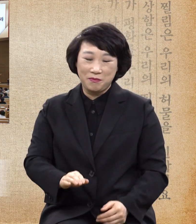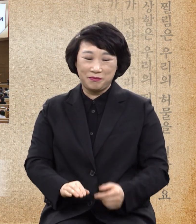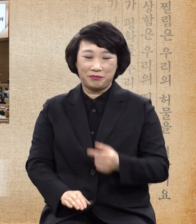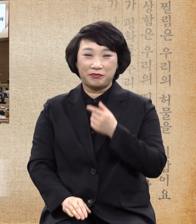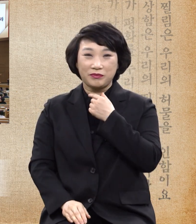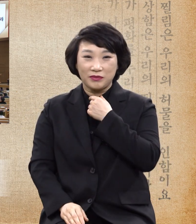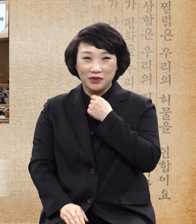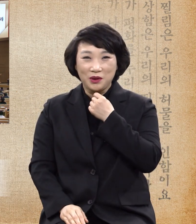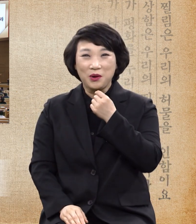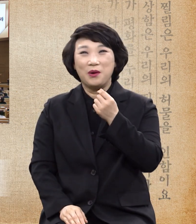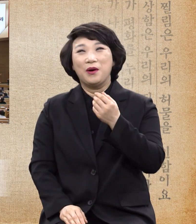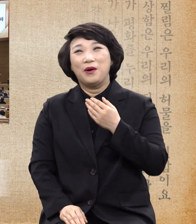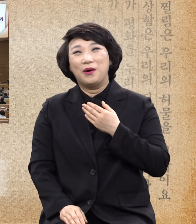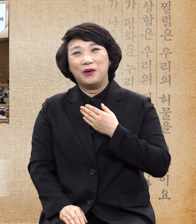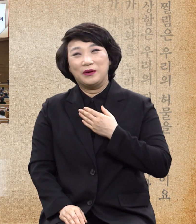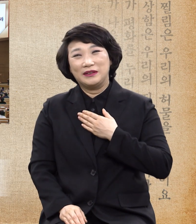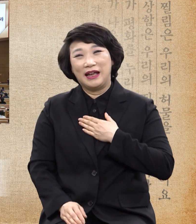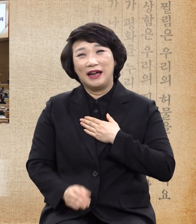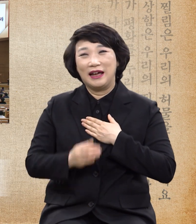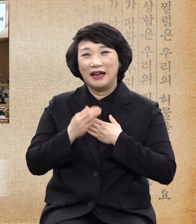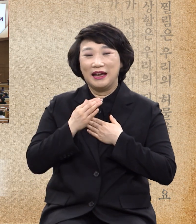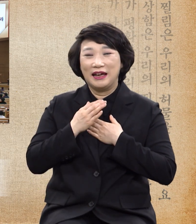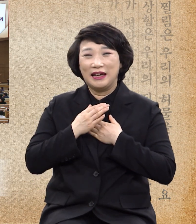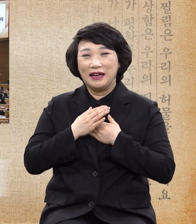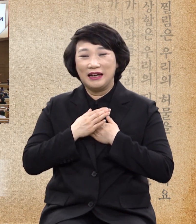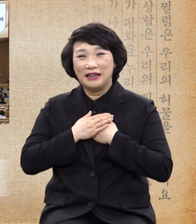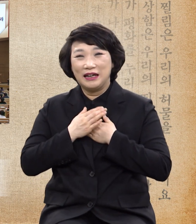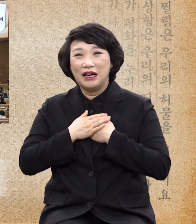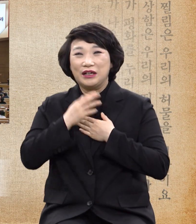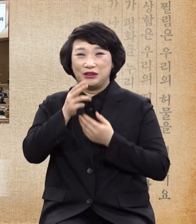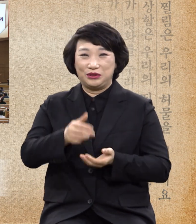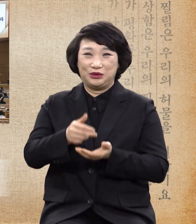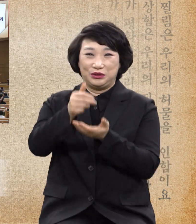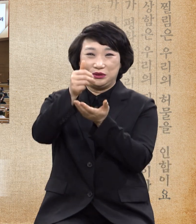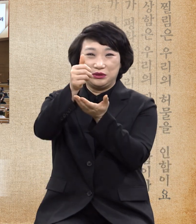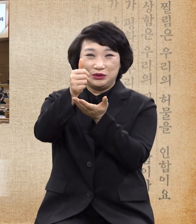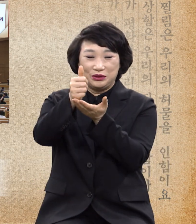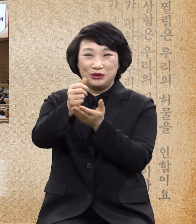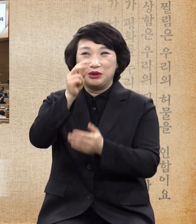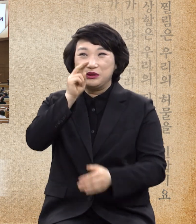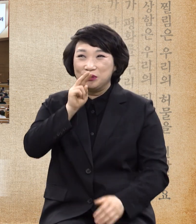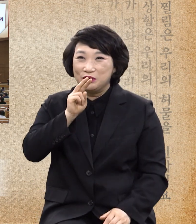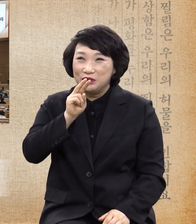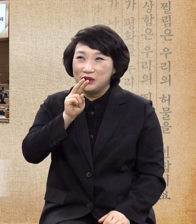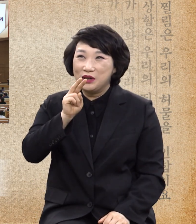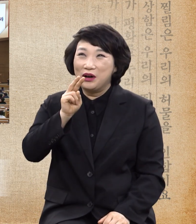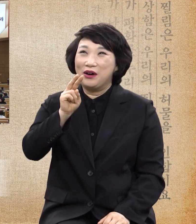보내 주여